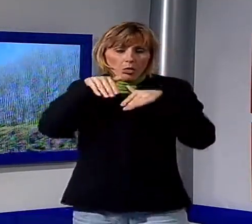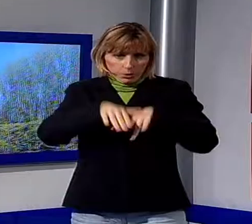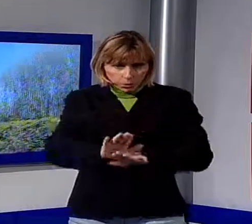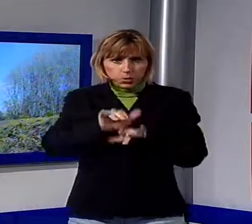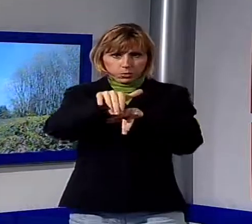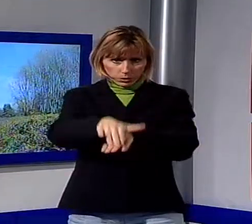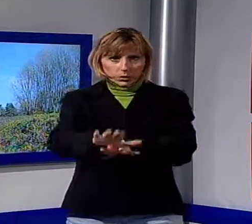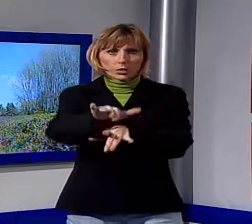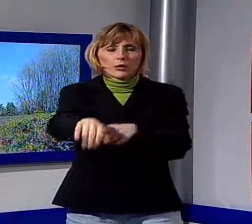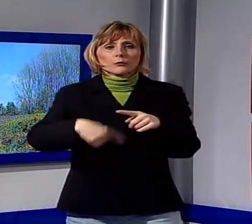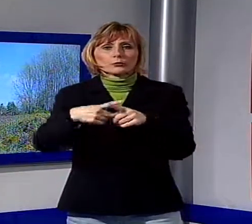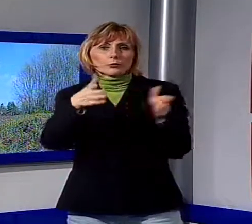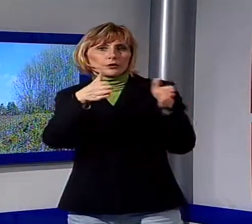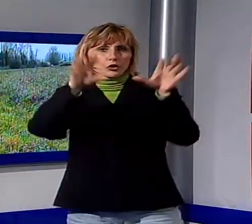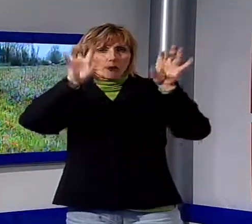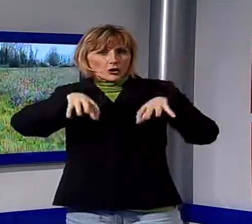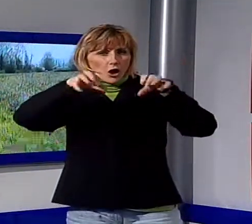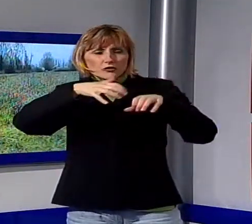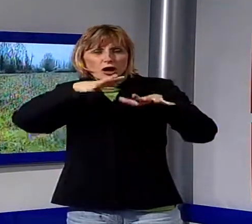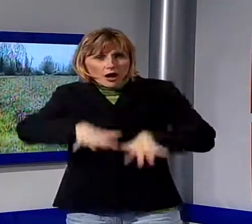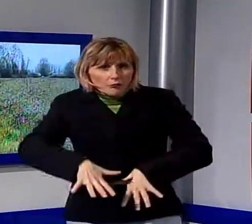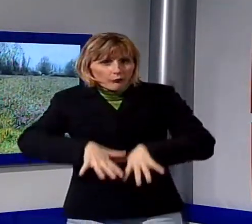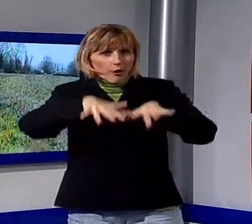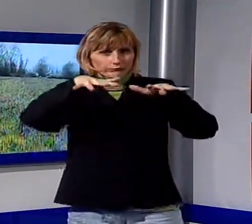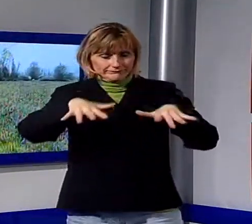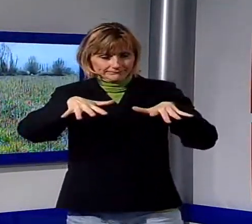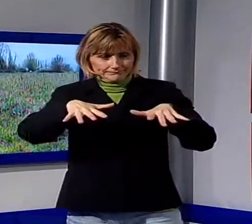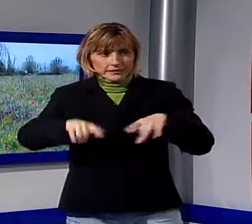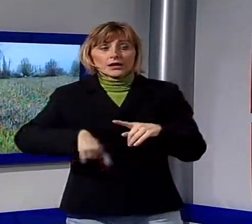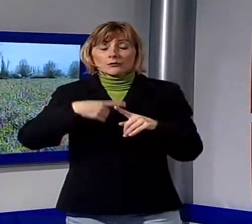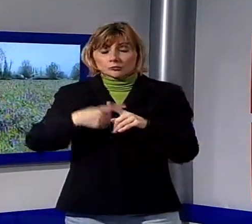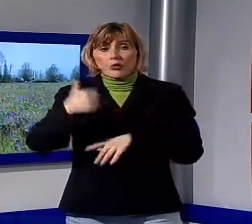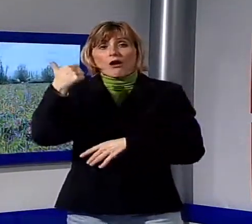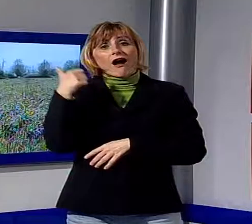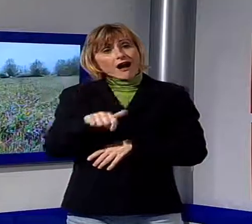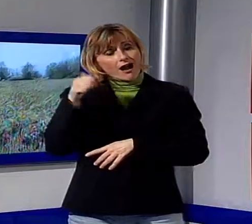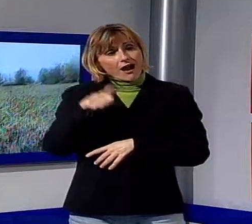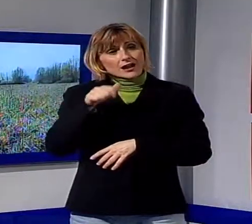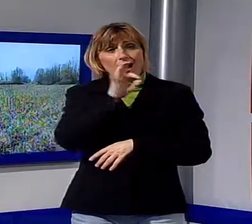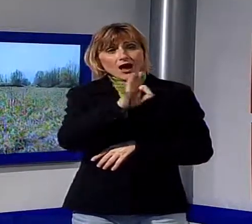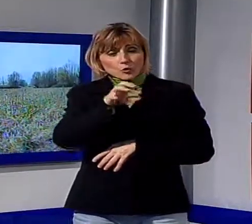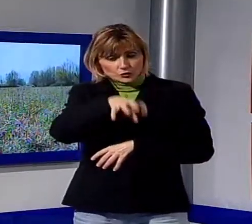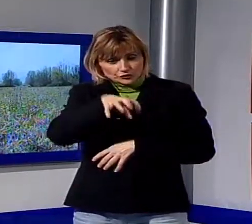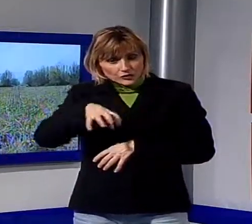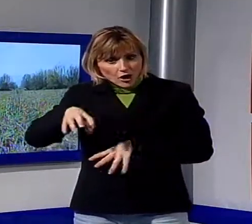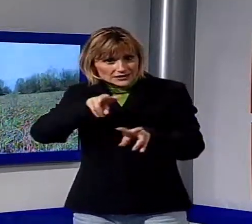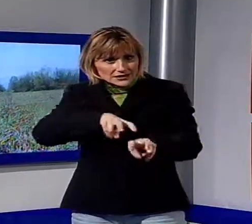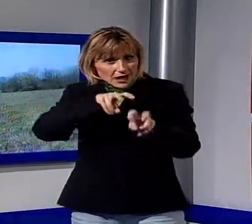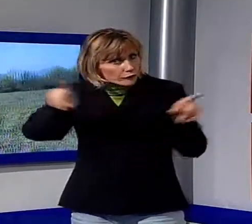durante la stagione piovosa quasi allagata. Così come allagati sono quasi per tutto l'inverno alcuni tratti degli scavi. Peccato,